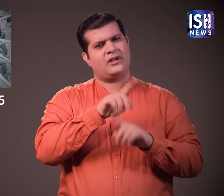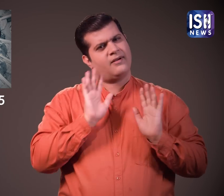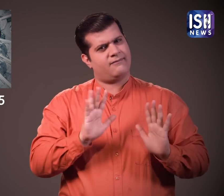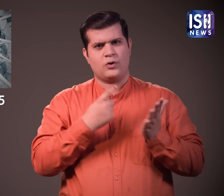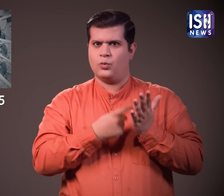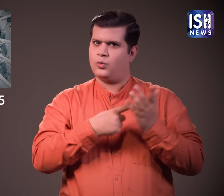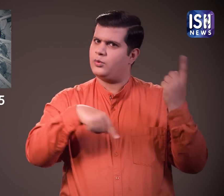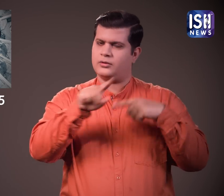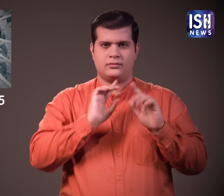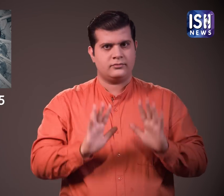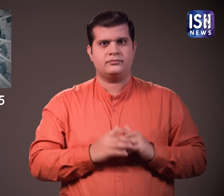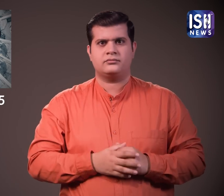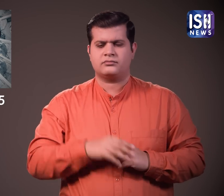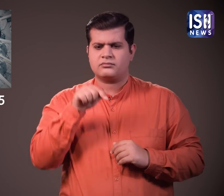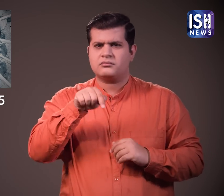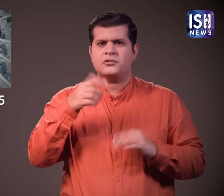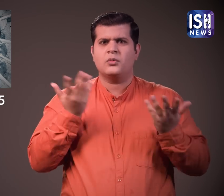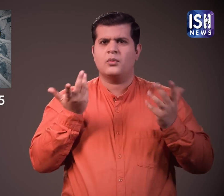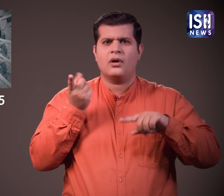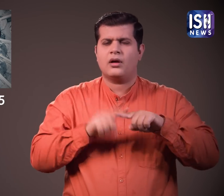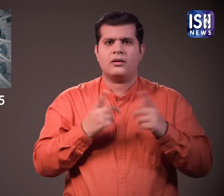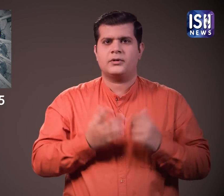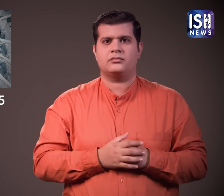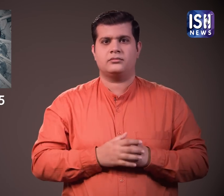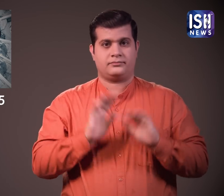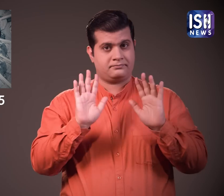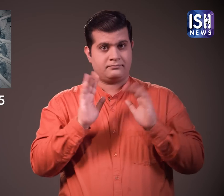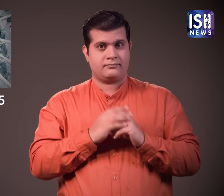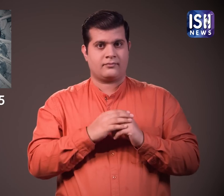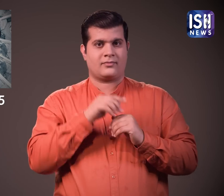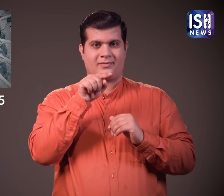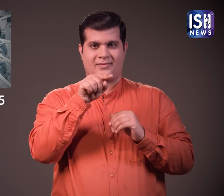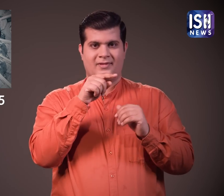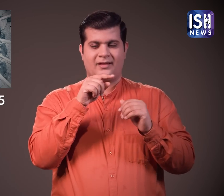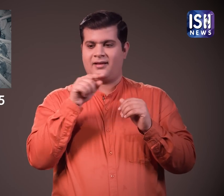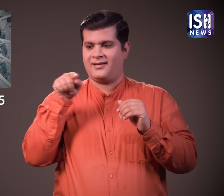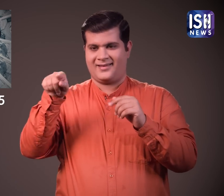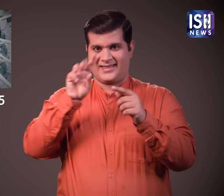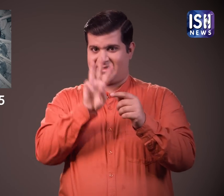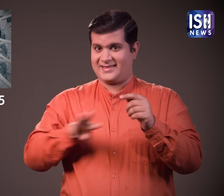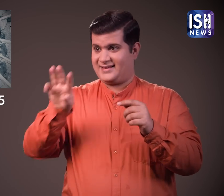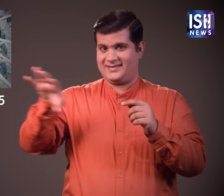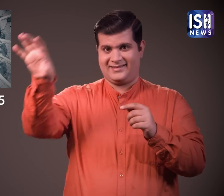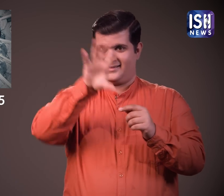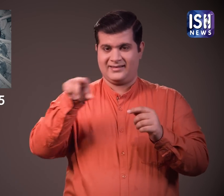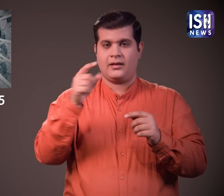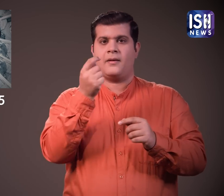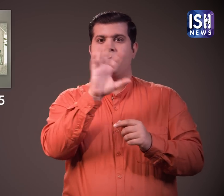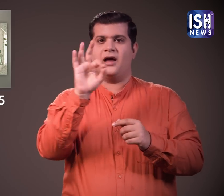के लिए नियम है अब ये हुआ है तीनों तकसलों से आपूर्ति किये गए नोटों की कुल